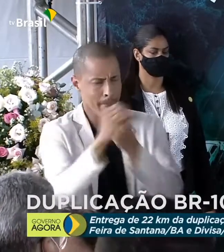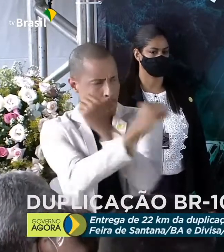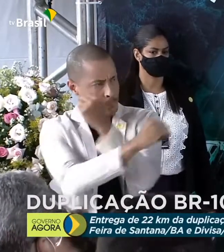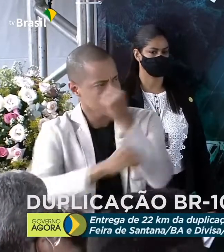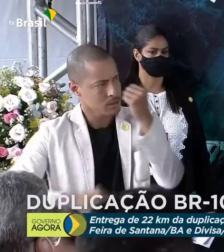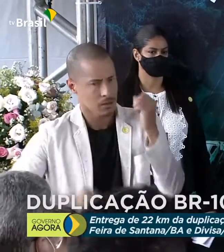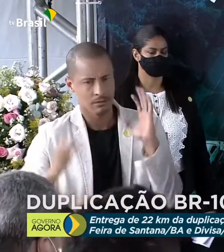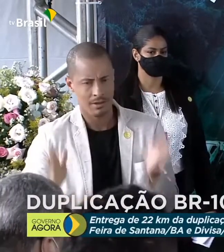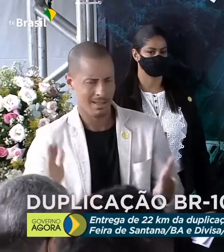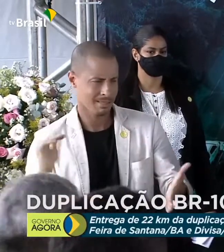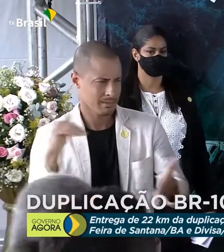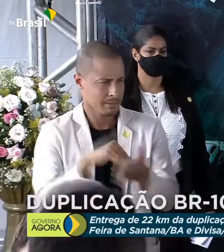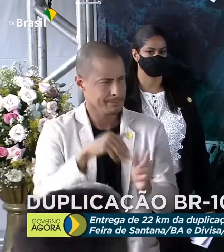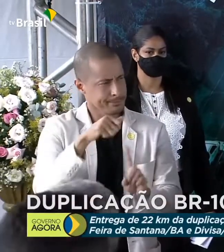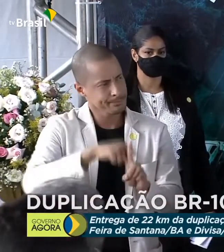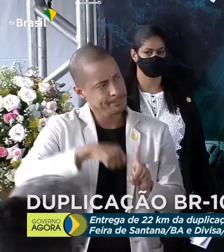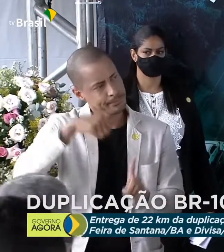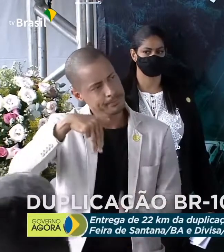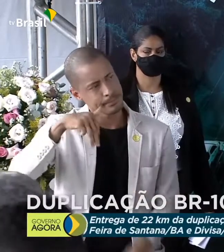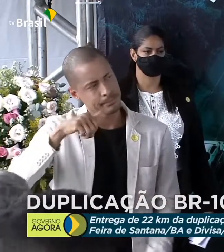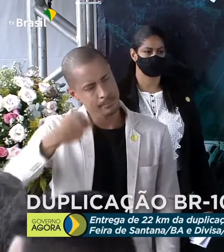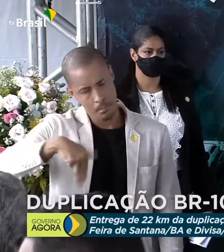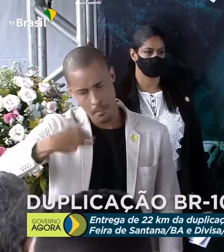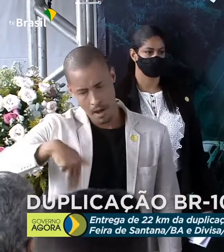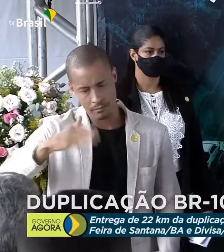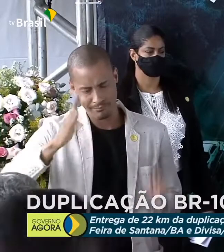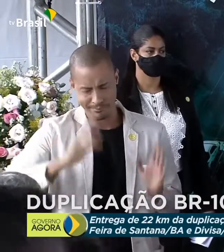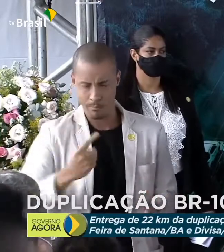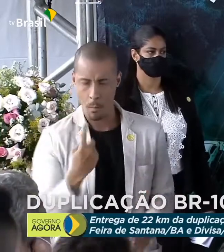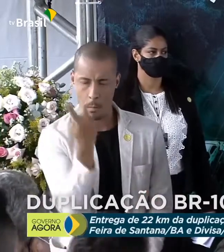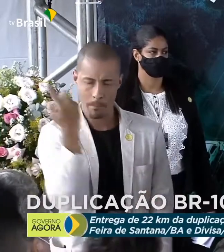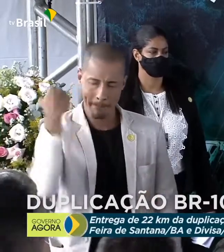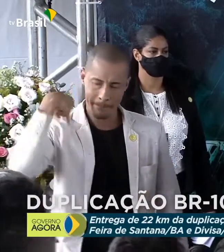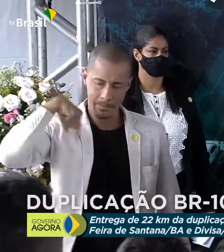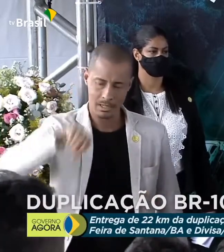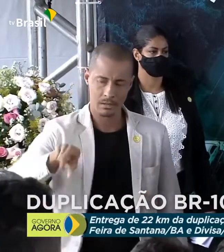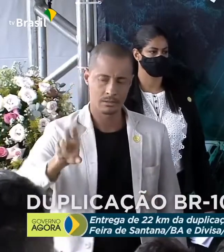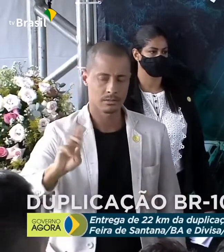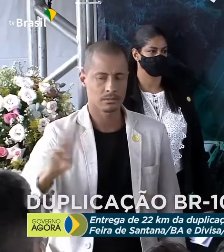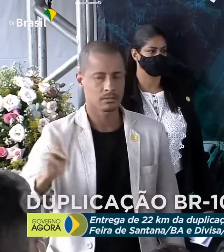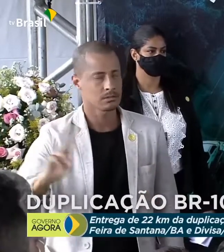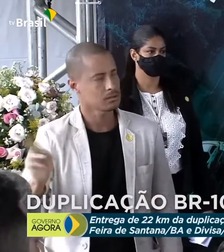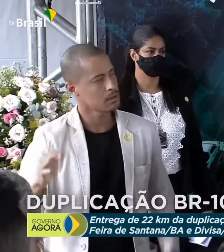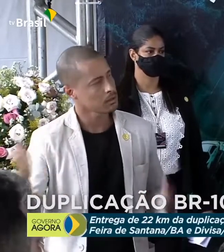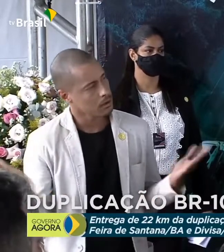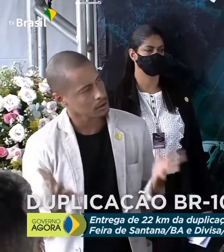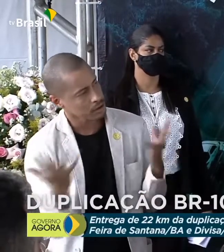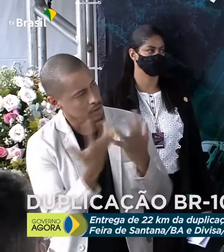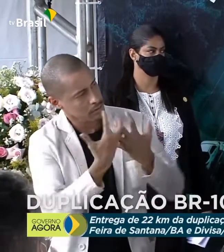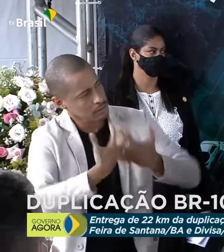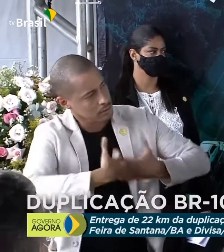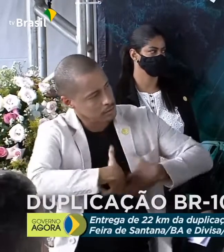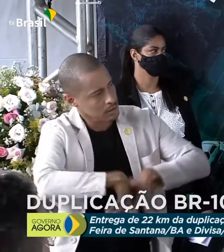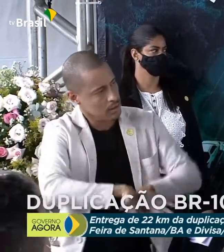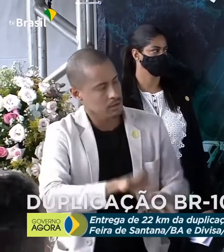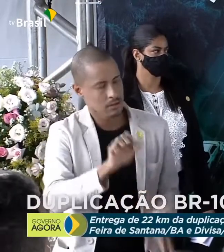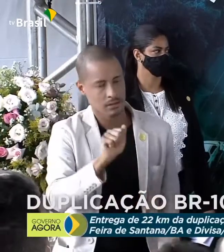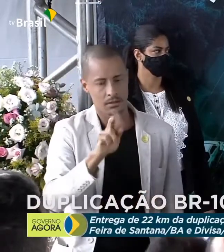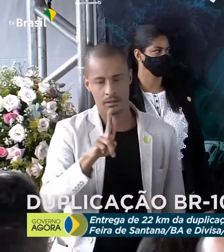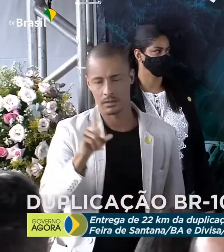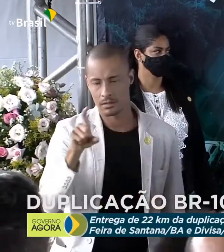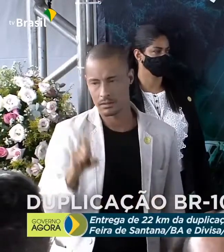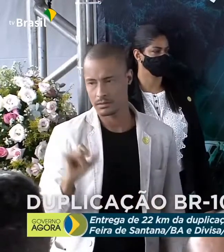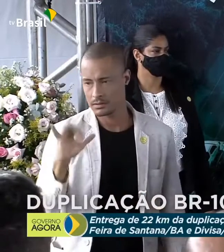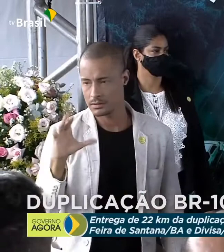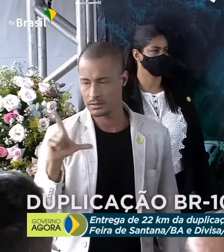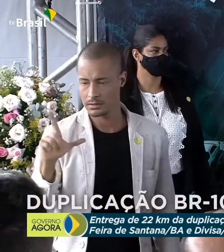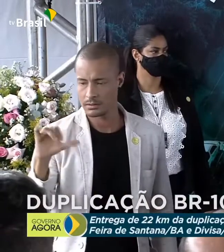nós já conseguimos pagar mais de 1 bilhão de reais do Bolsa Família, e já entramos agora engrenados no auxílio emergencial, desde o dia